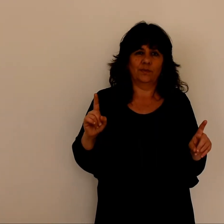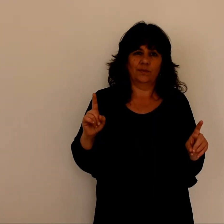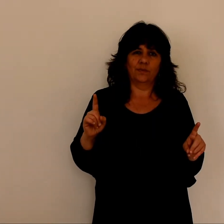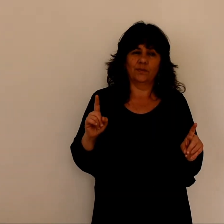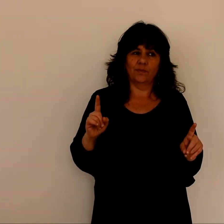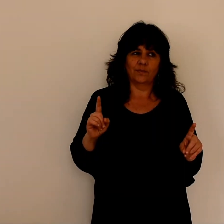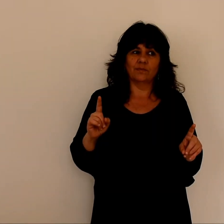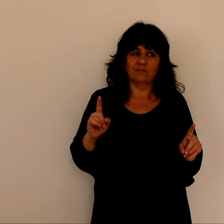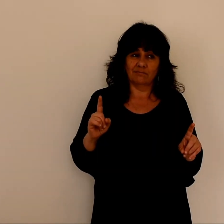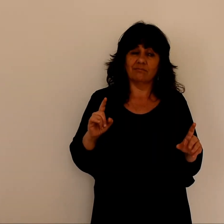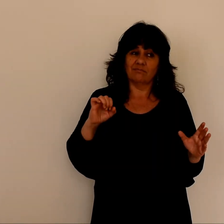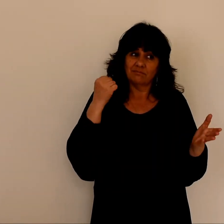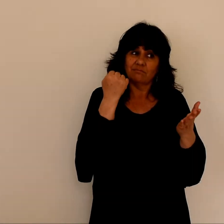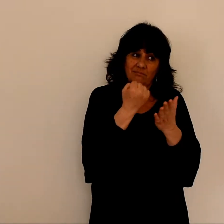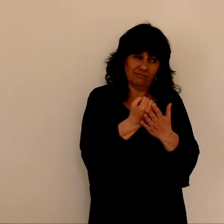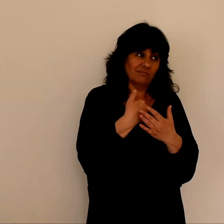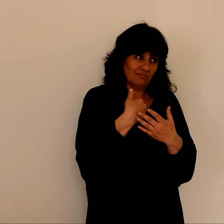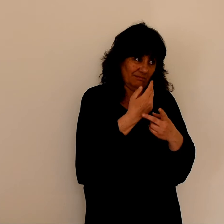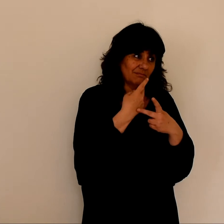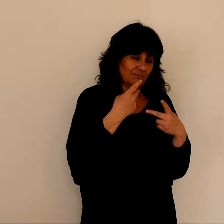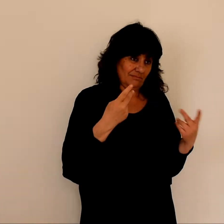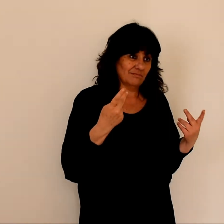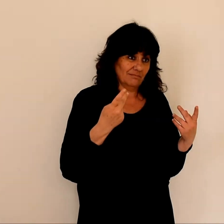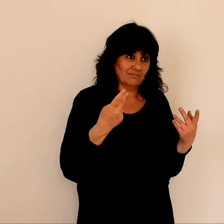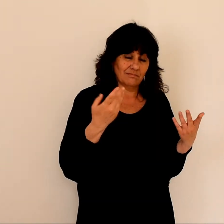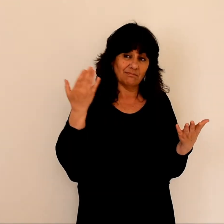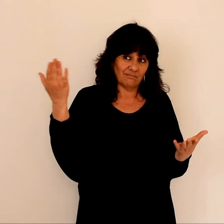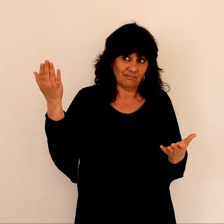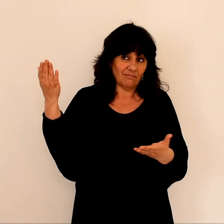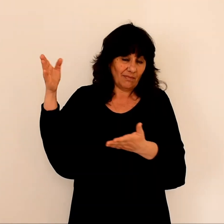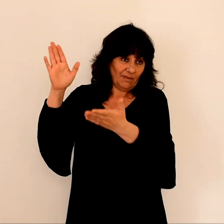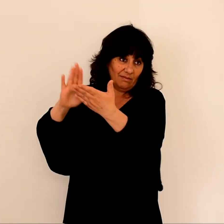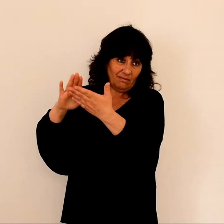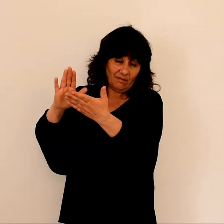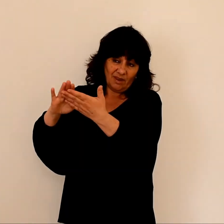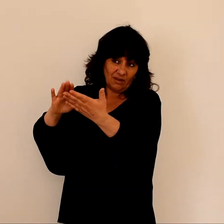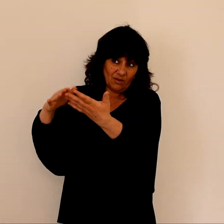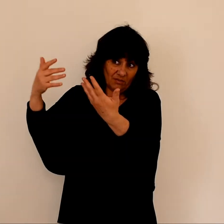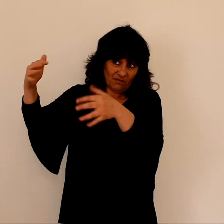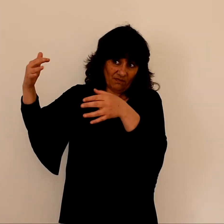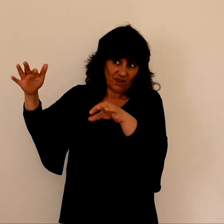Amen Je vous le déclare Ceux-là ont reçu leur récompense